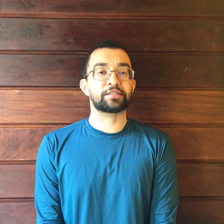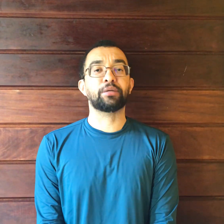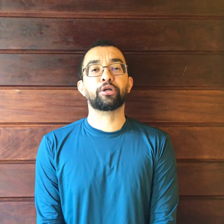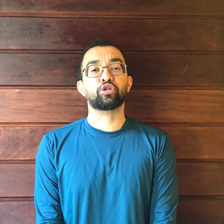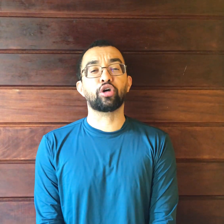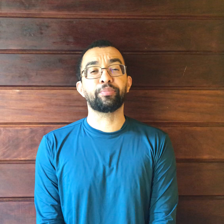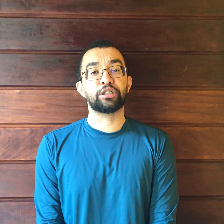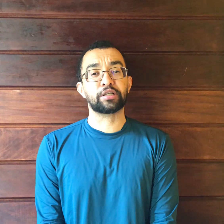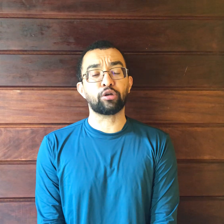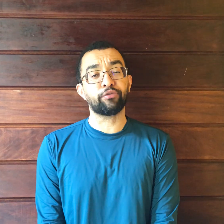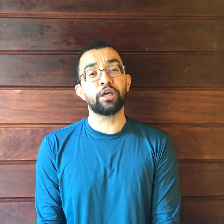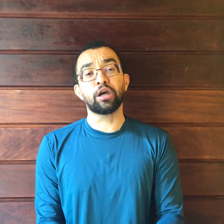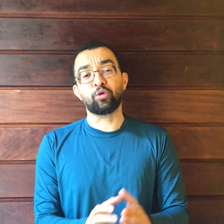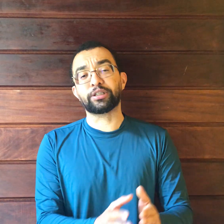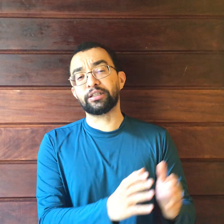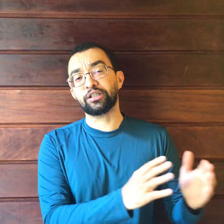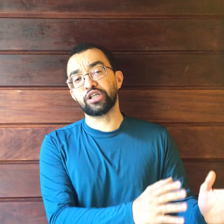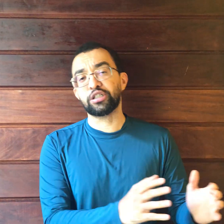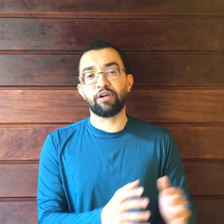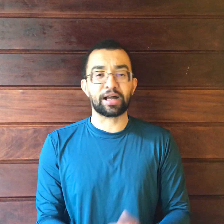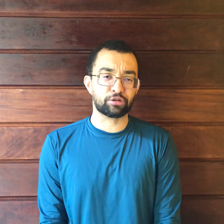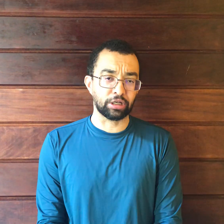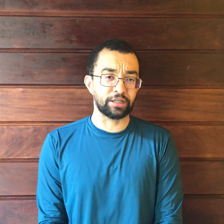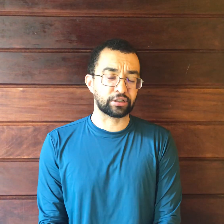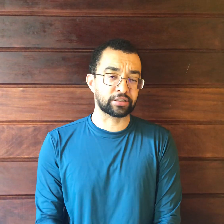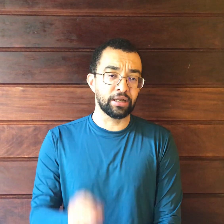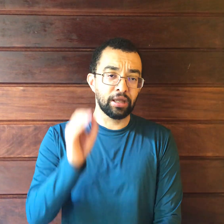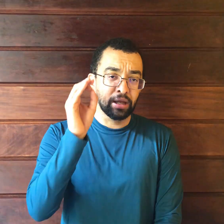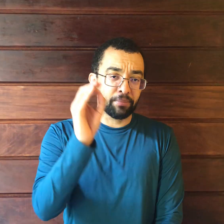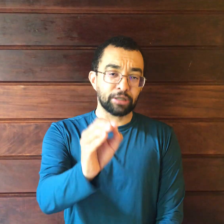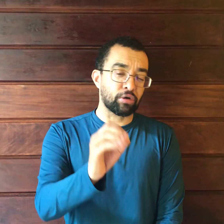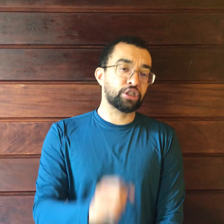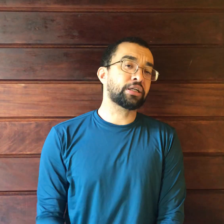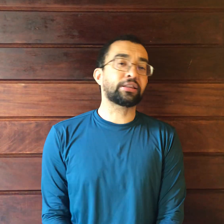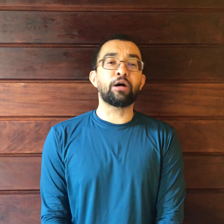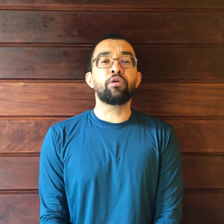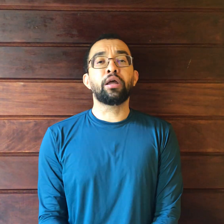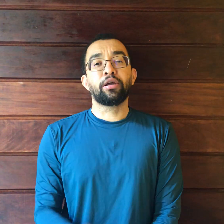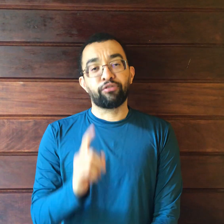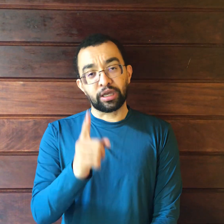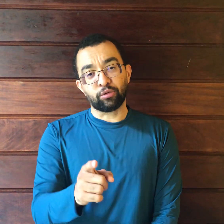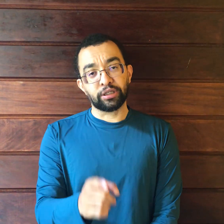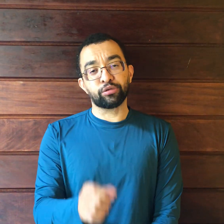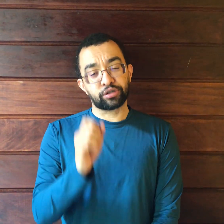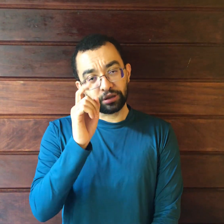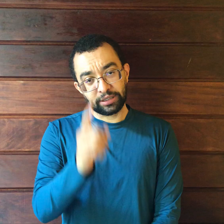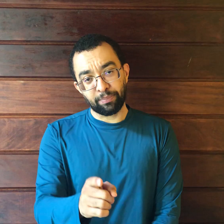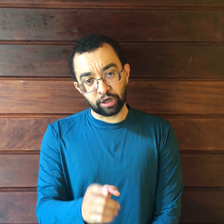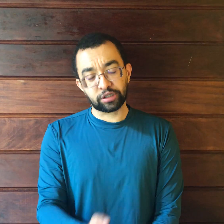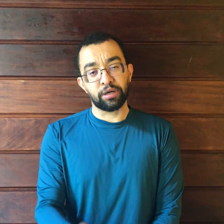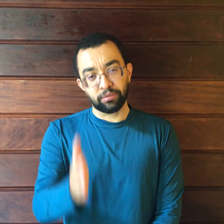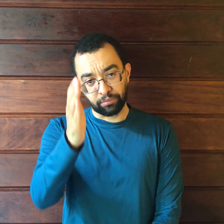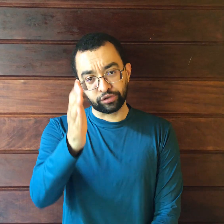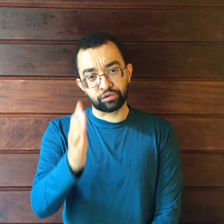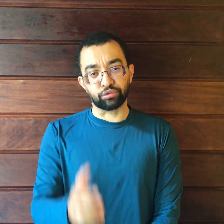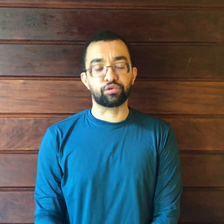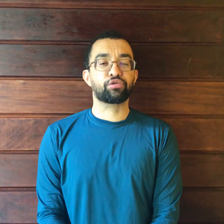dezembro de 2019, com 30 dias de vacácio leges. Mais uma dica, então. Fiquem com Deus. Até a próxima. Bons estudos.